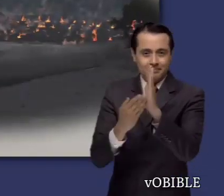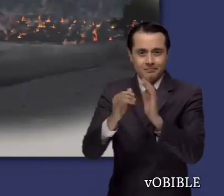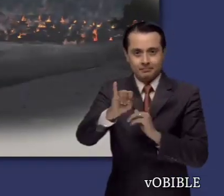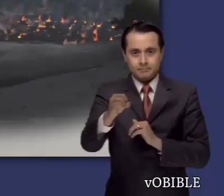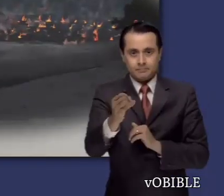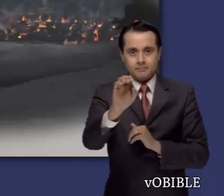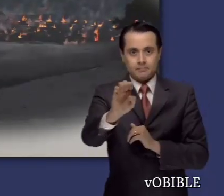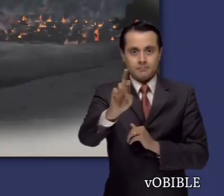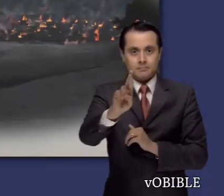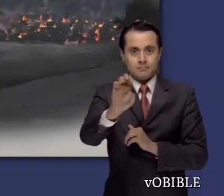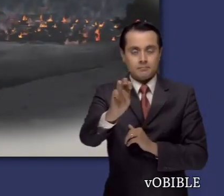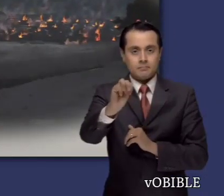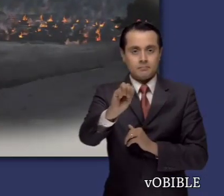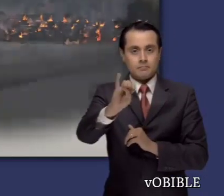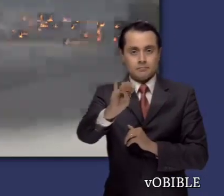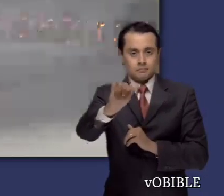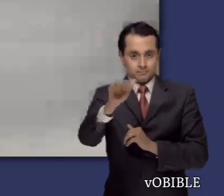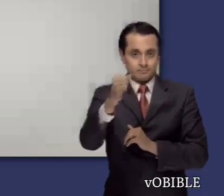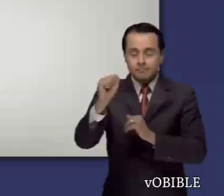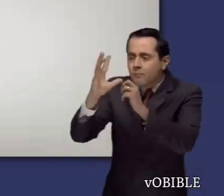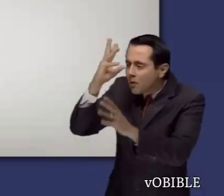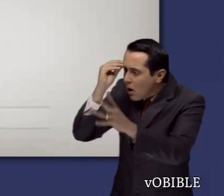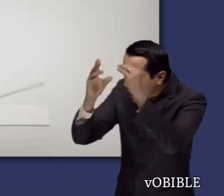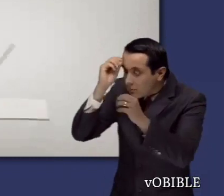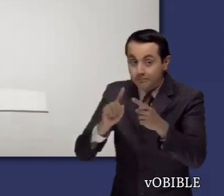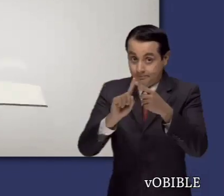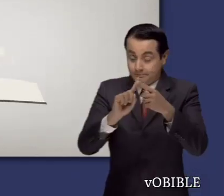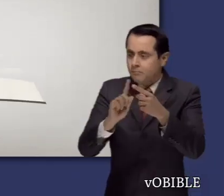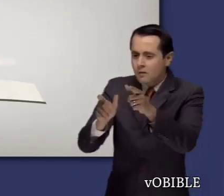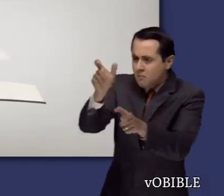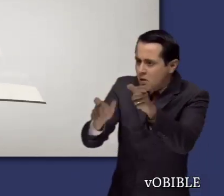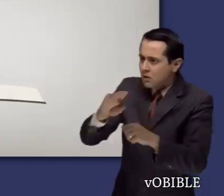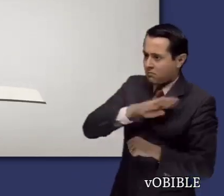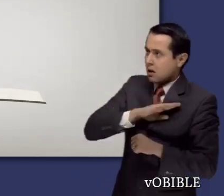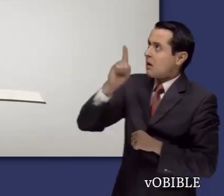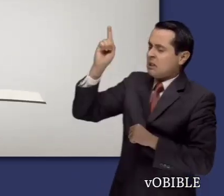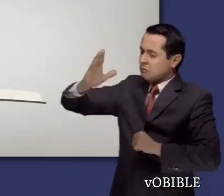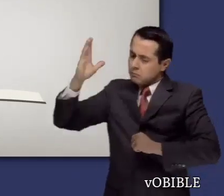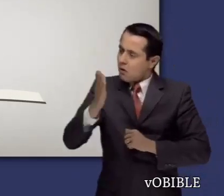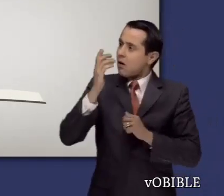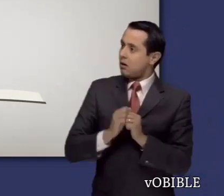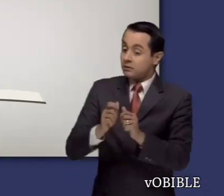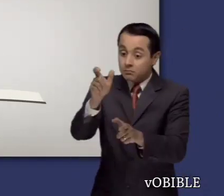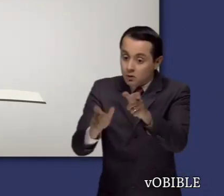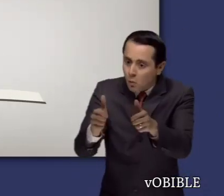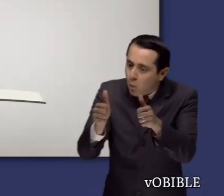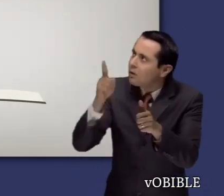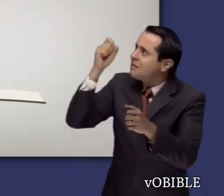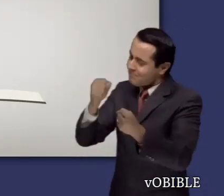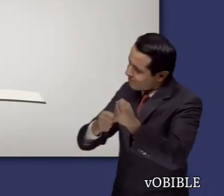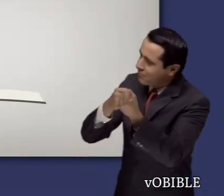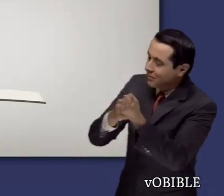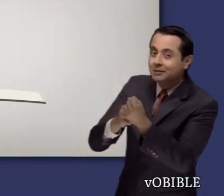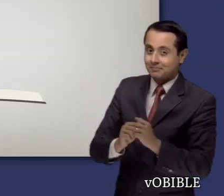los babilonios y el período posterior. Cuando estudie el libro de Jeremías, fíjese en que Jehová condenó a los